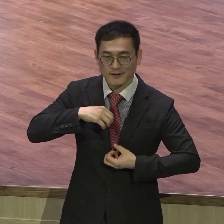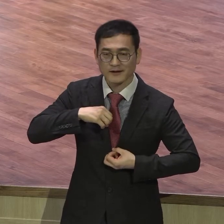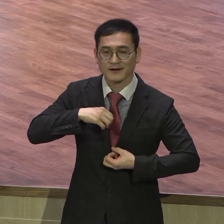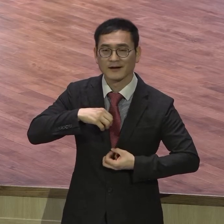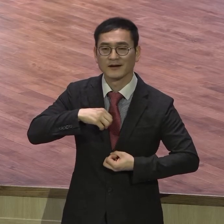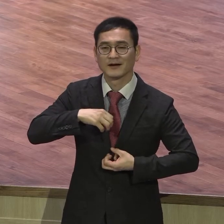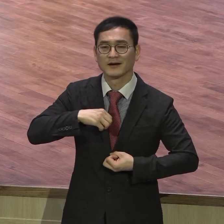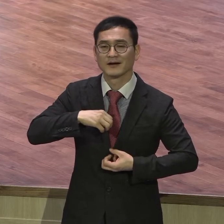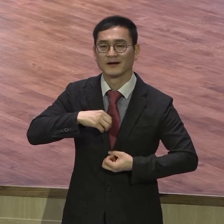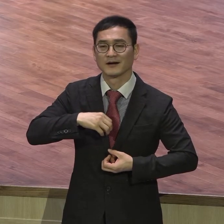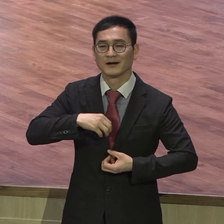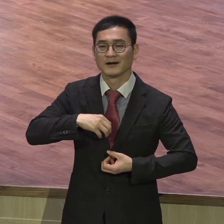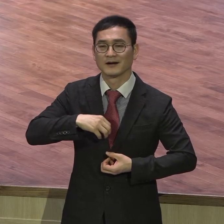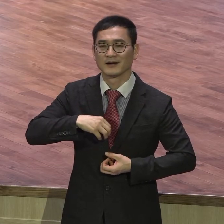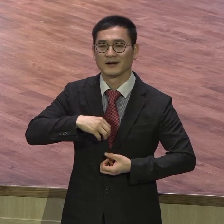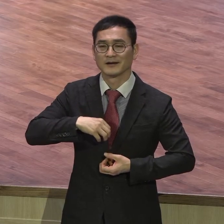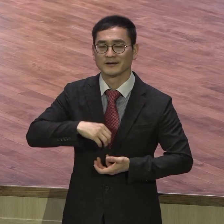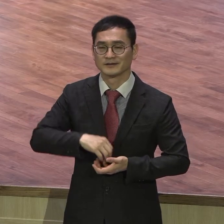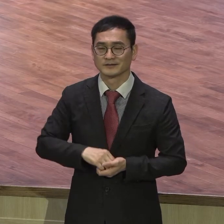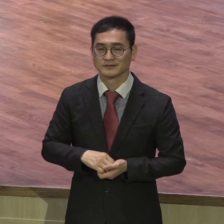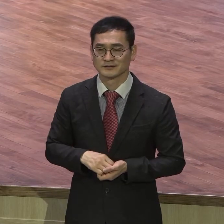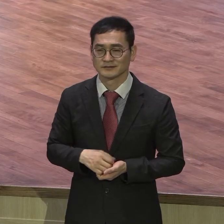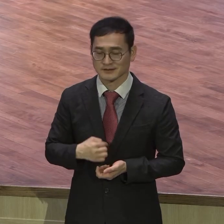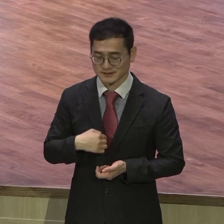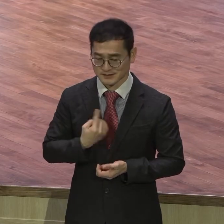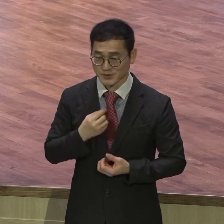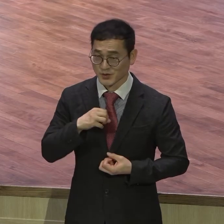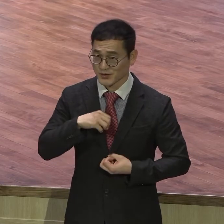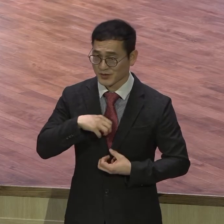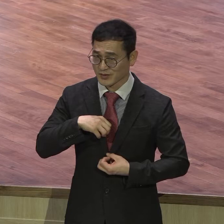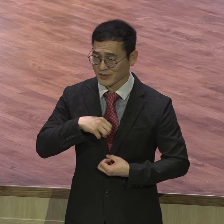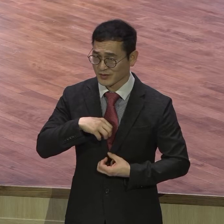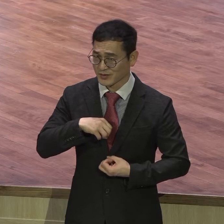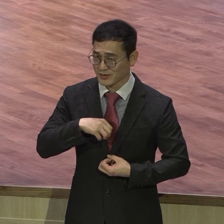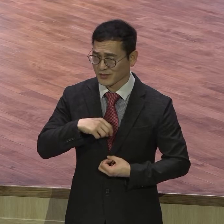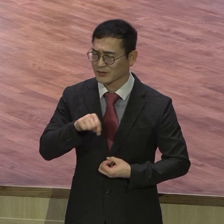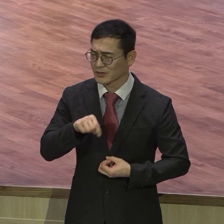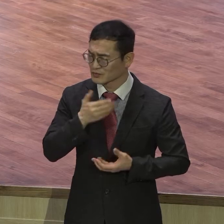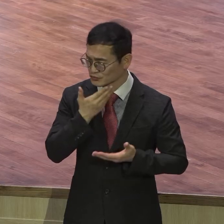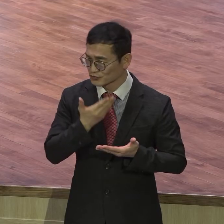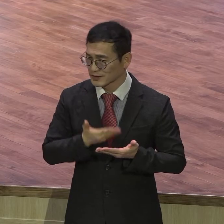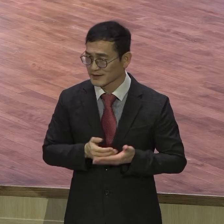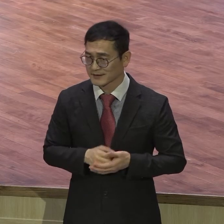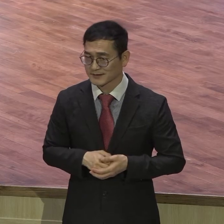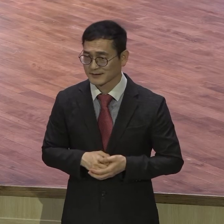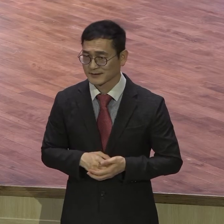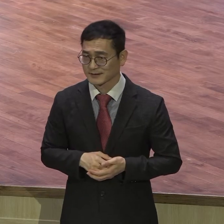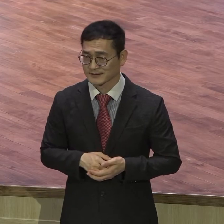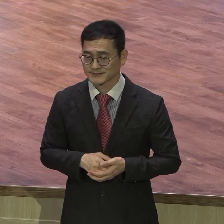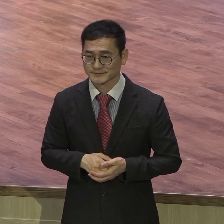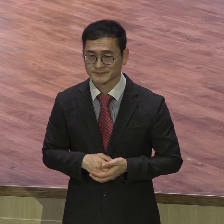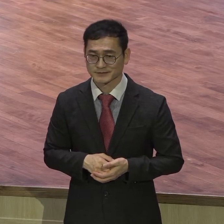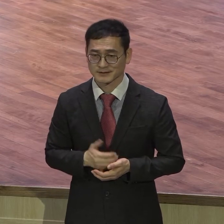영적인 삶에서 이 셀프 토크가 굉장히 중요합니다 자기 자신과 대화 자기 스스로